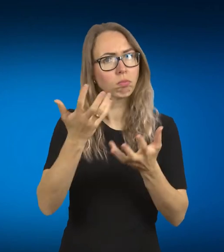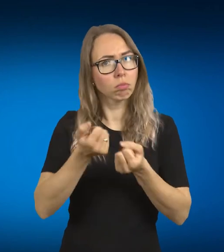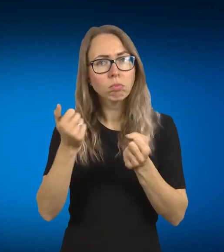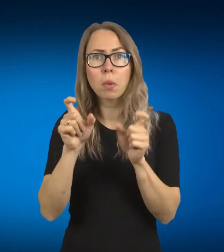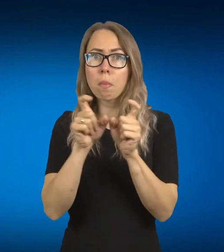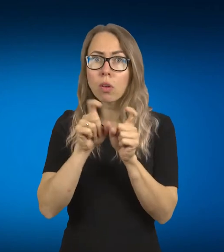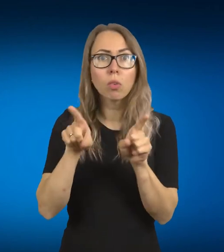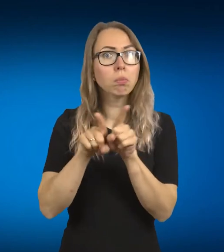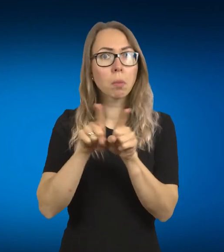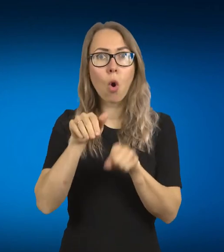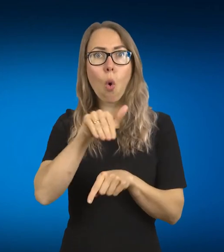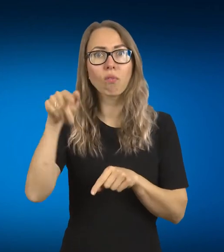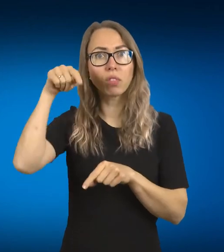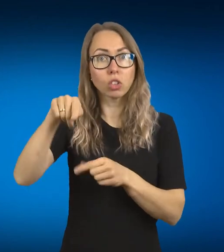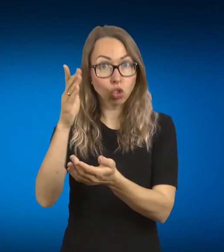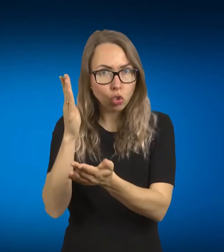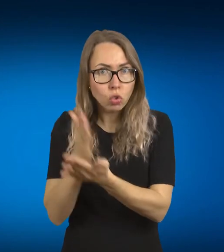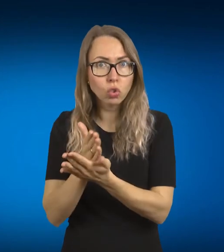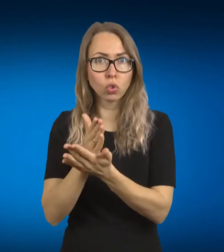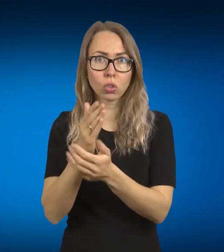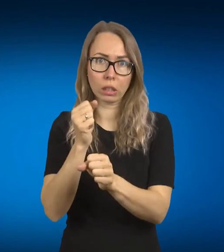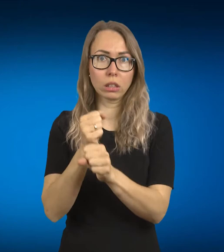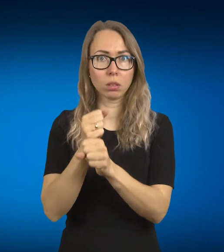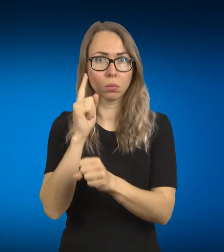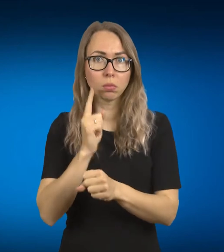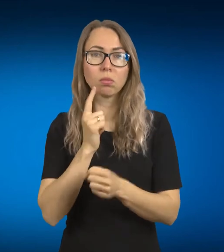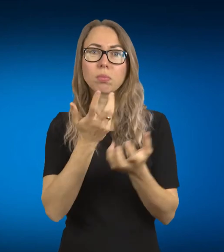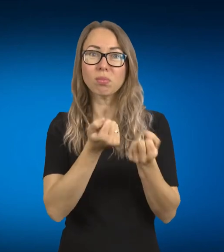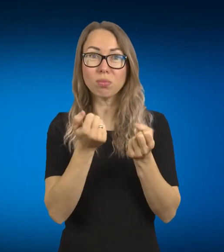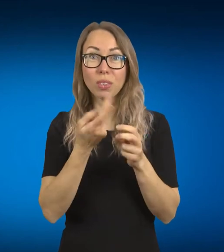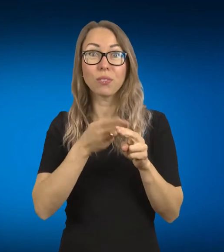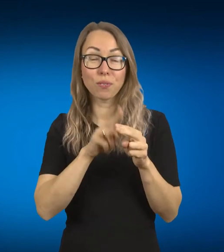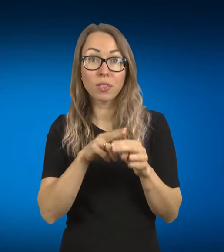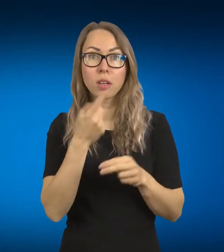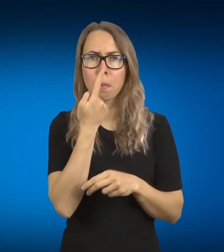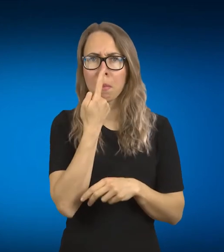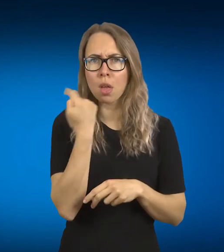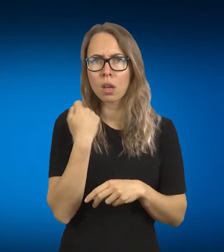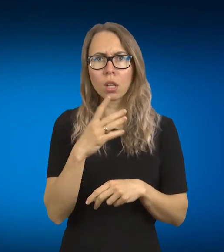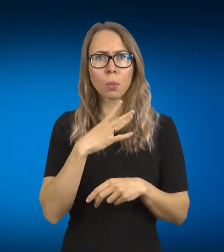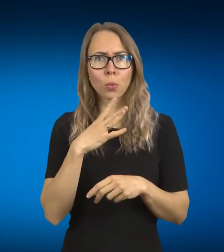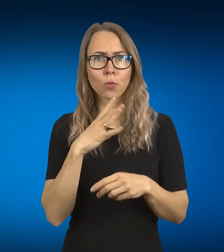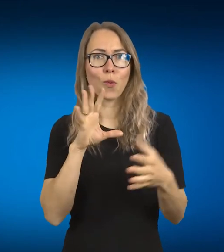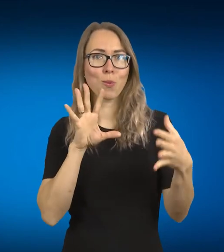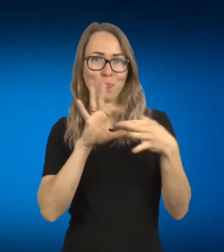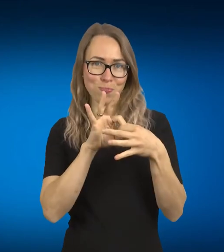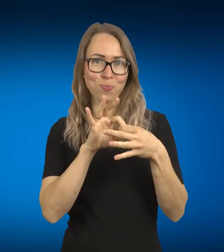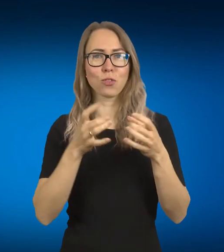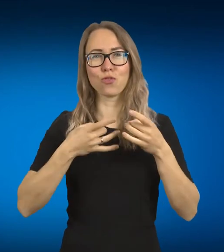ir tiesiog darėm prieš metus bendrą renginį panoramos centrę.